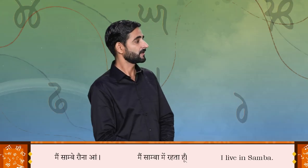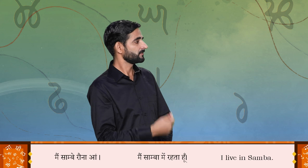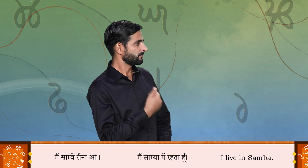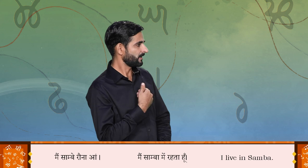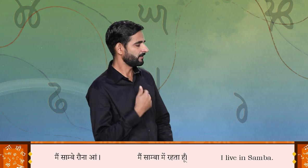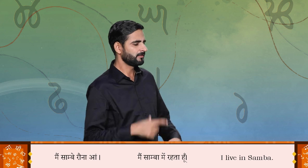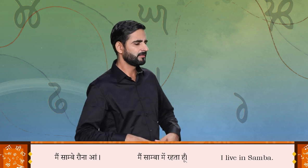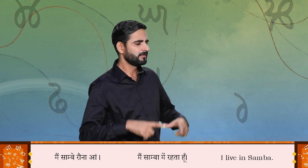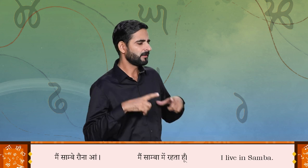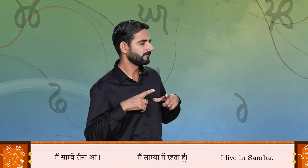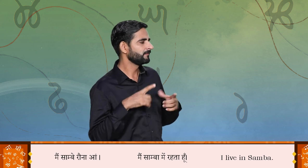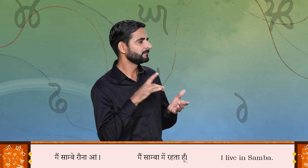मैं सांबे रोना आँ